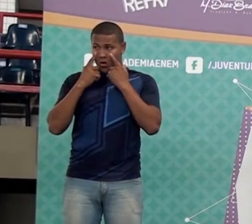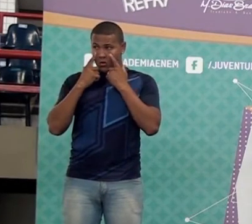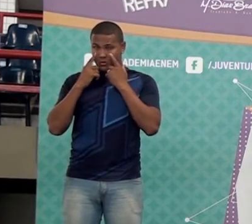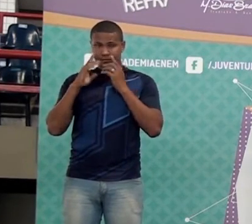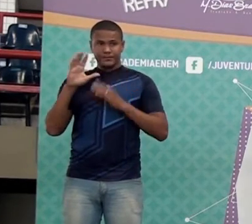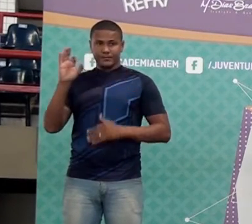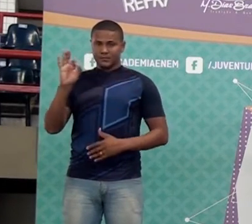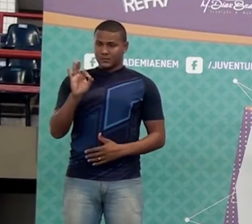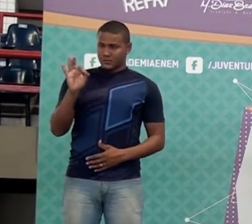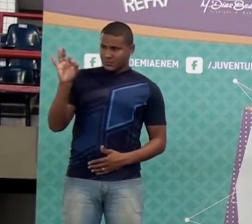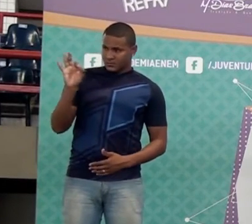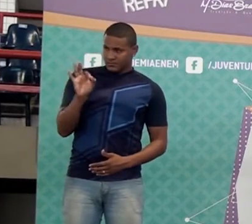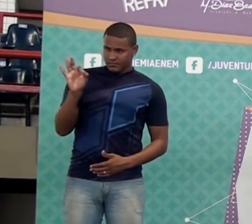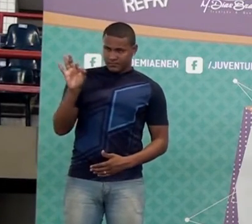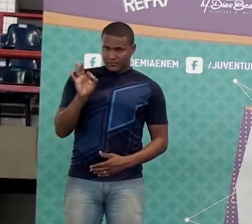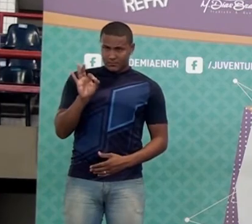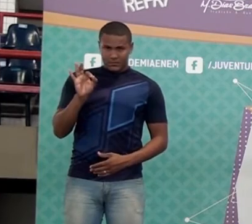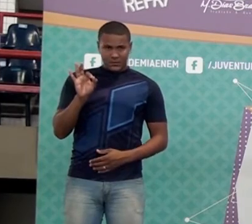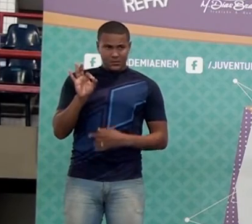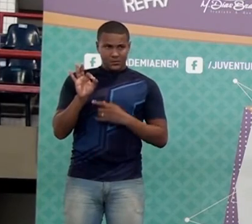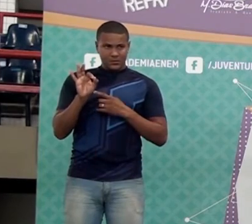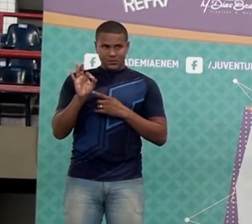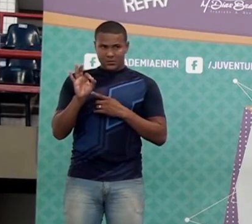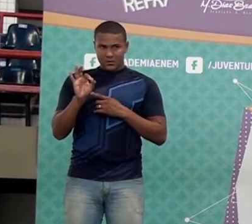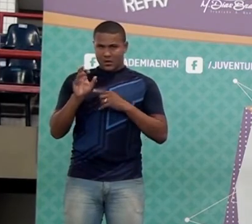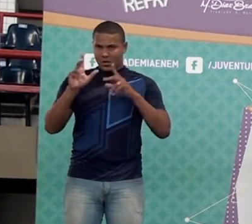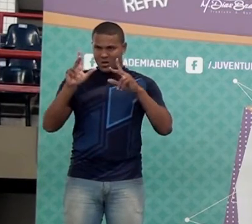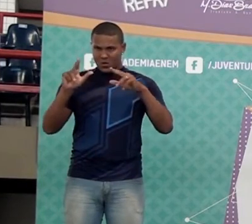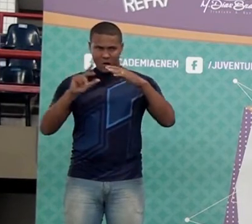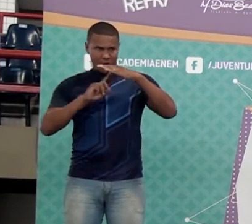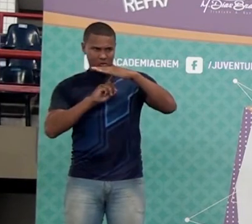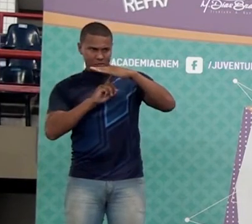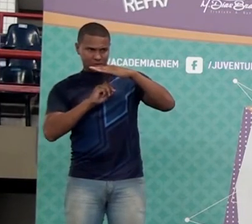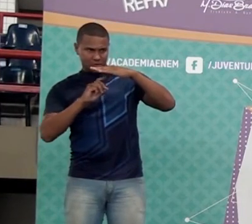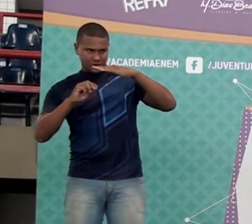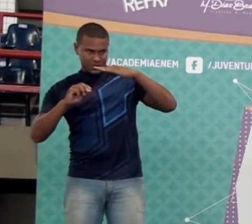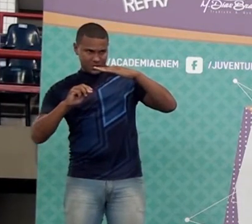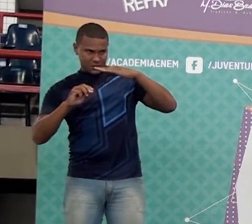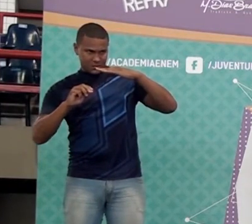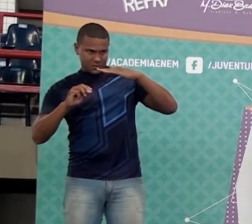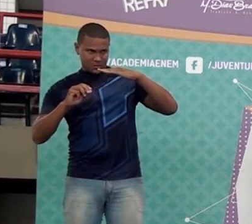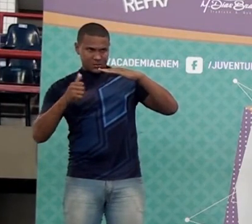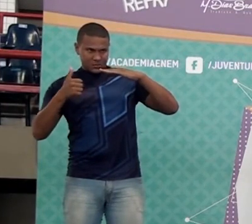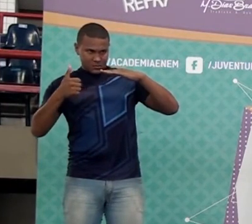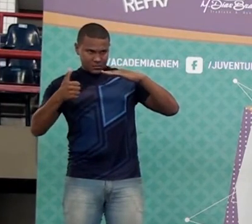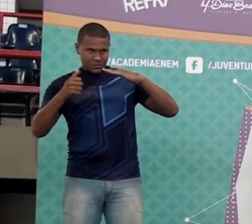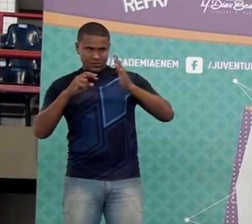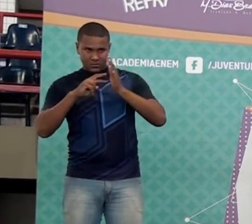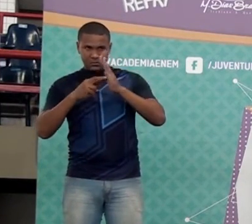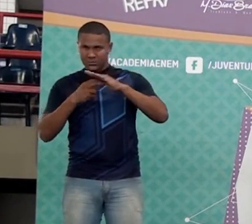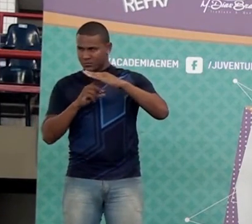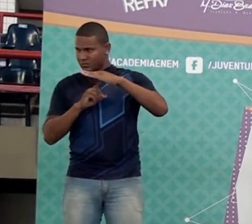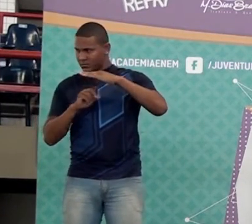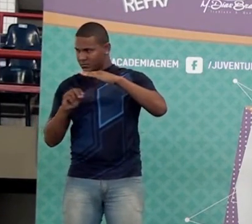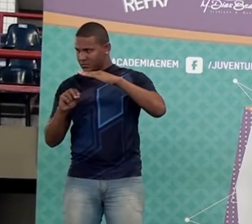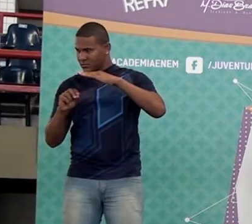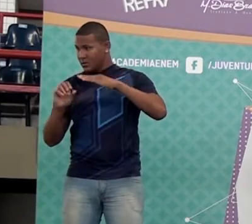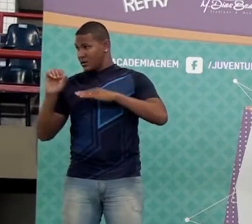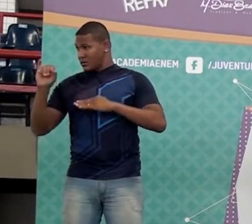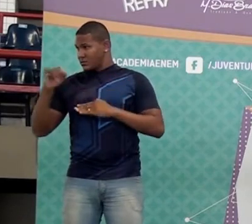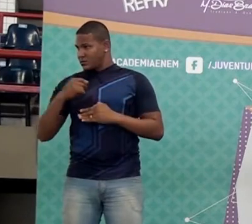agora, ó. Se o porcento quer dizer dividido por cem, para passar de decimal